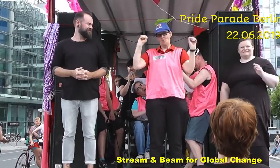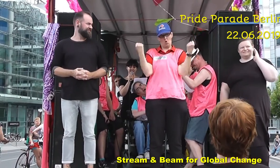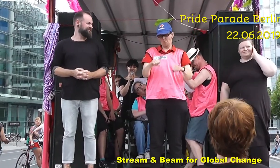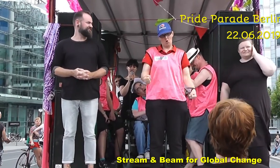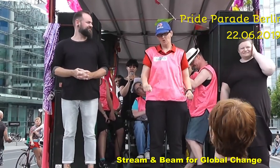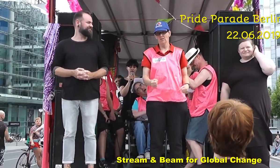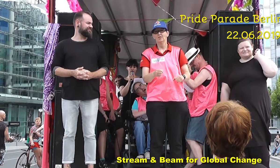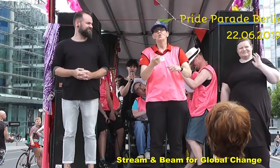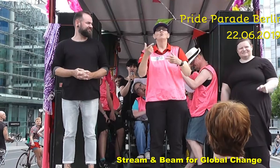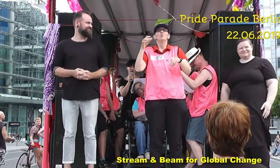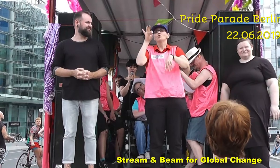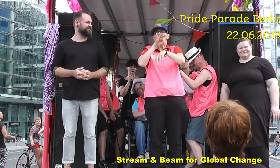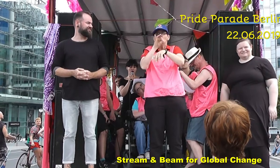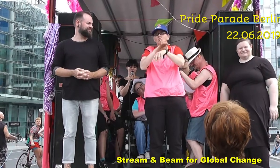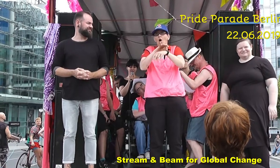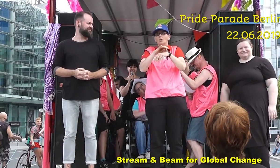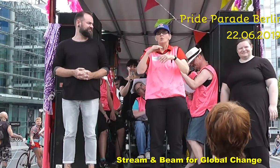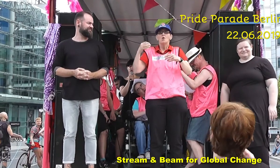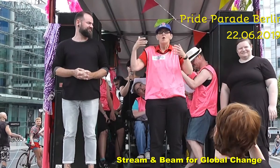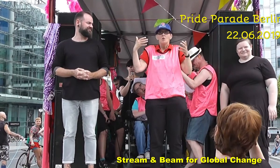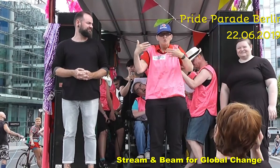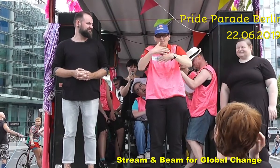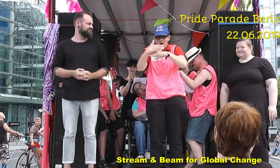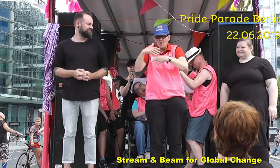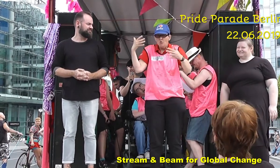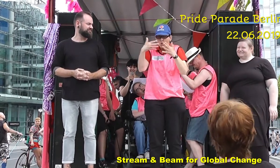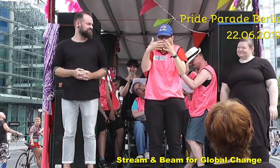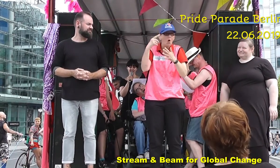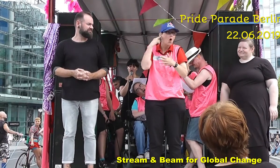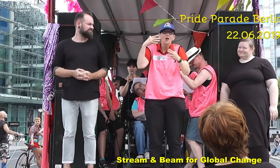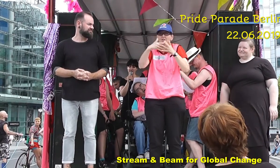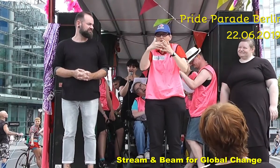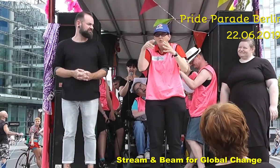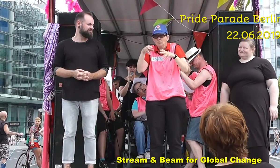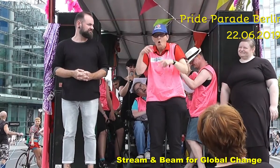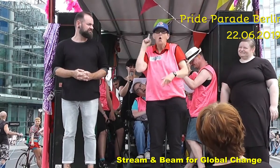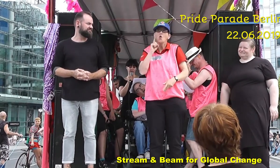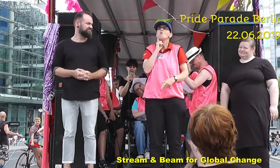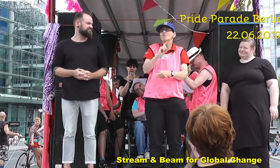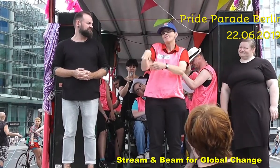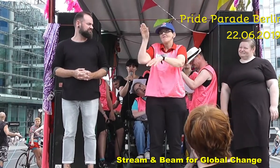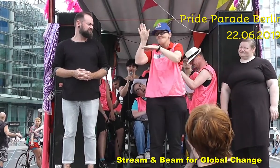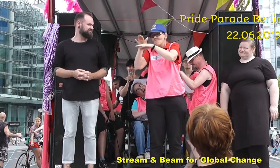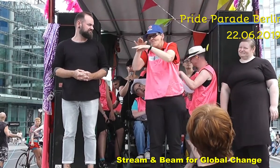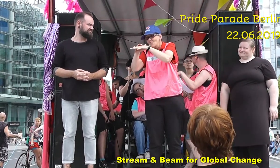Hallo. können, oft eine teure Hörprothese in den Kopf eingebaut.